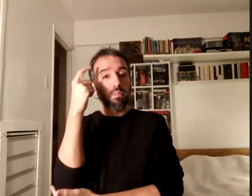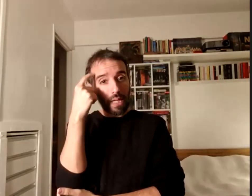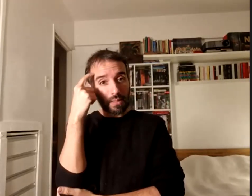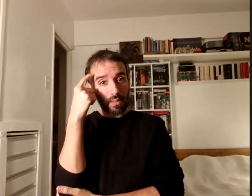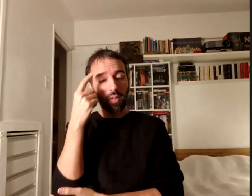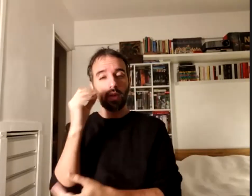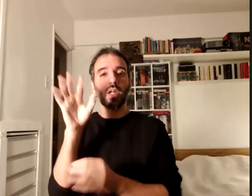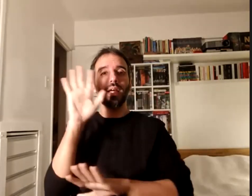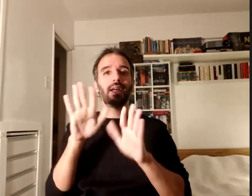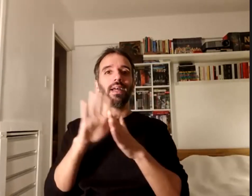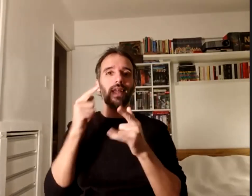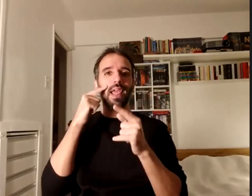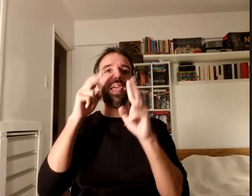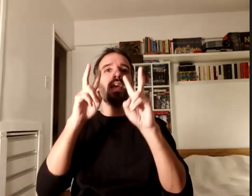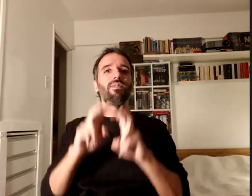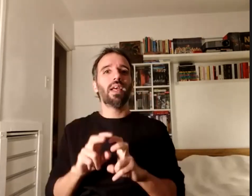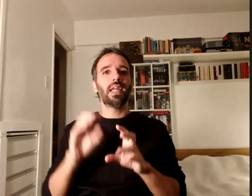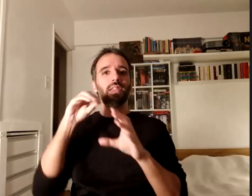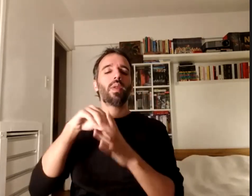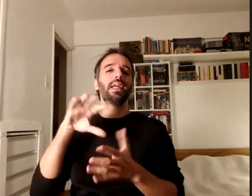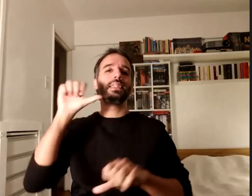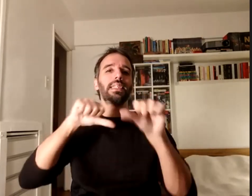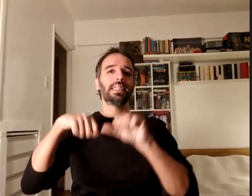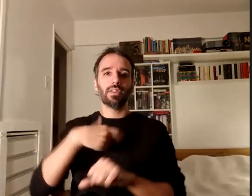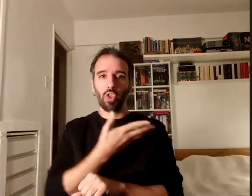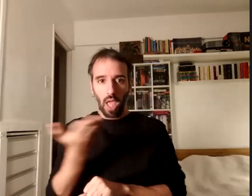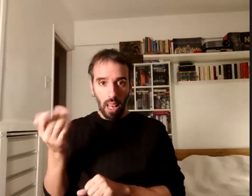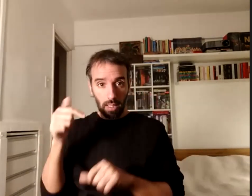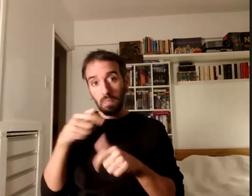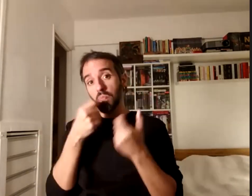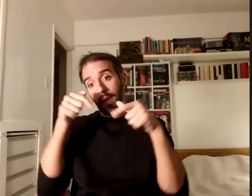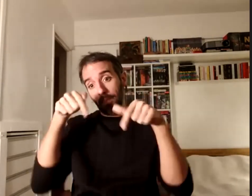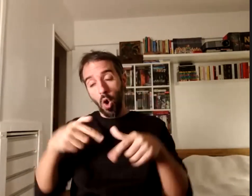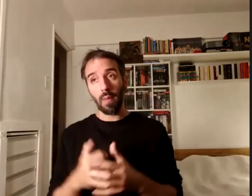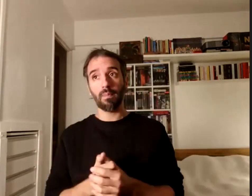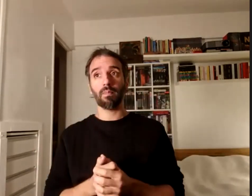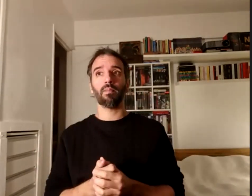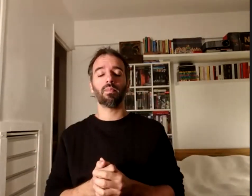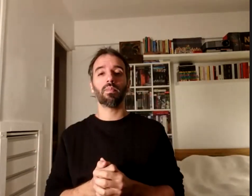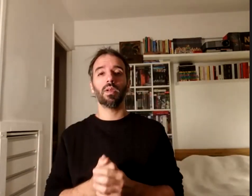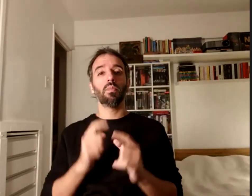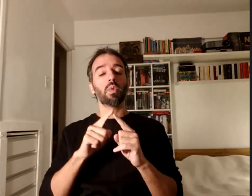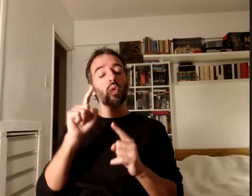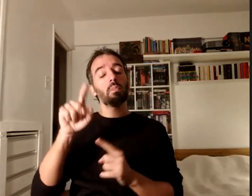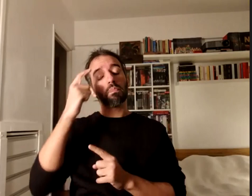investigaciones desde las ciencias sociales en este caso y por eso creemos que en este diálogo que